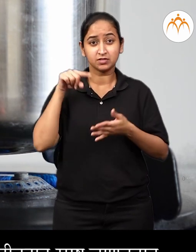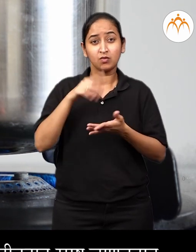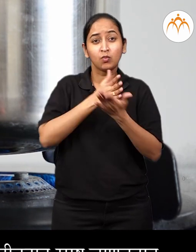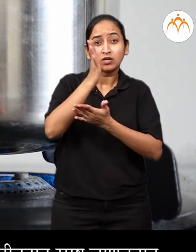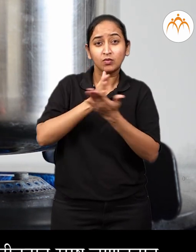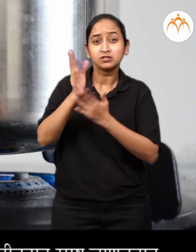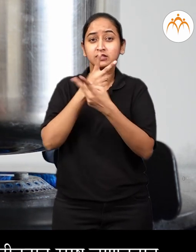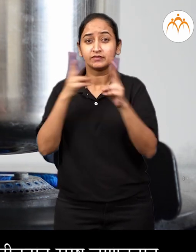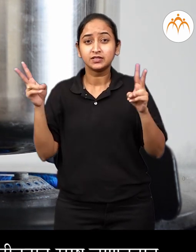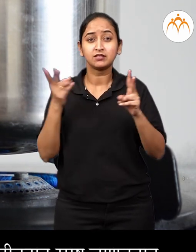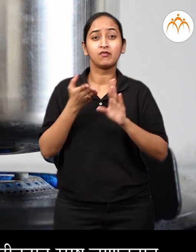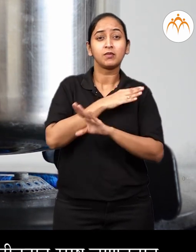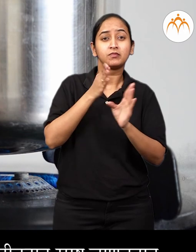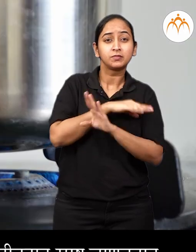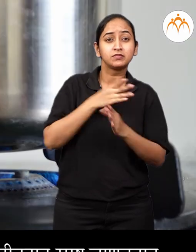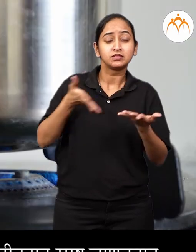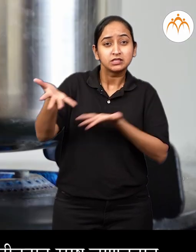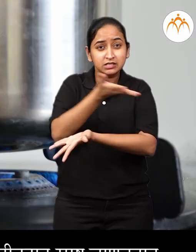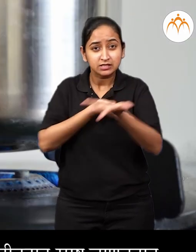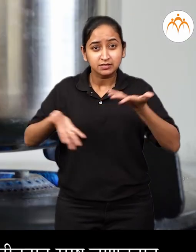परणाम आपलाला रोच्चा जीवनात स्पष्ट जानावता